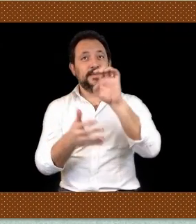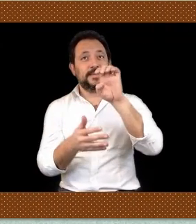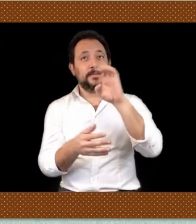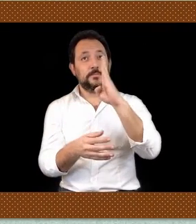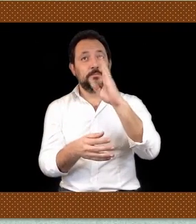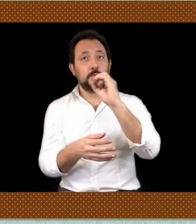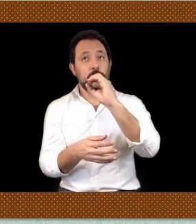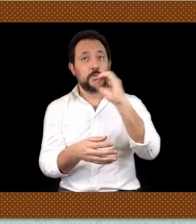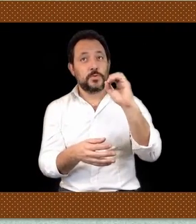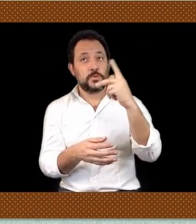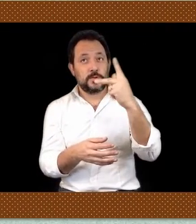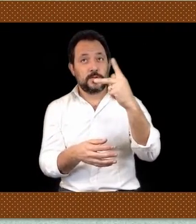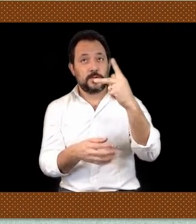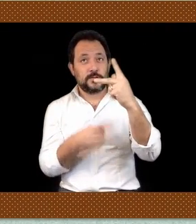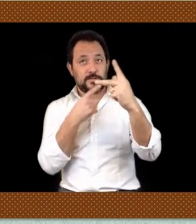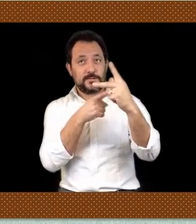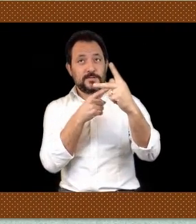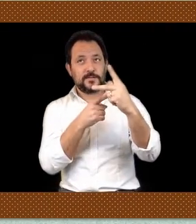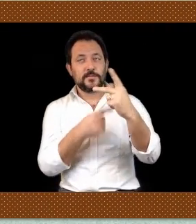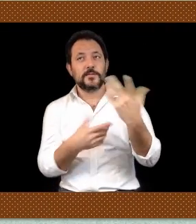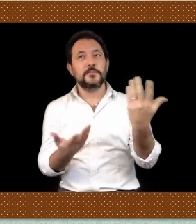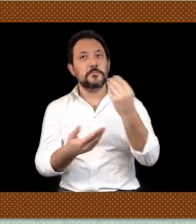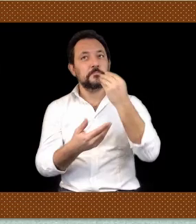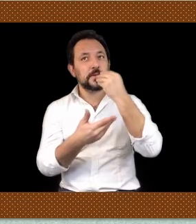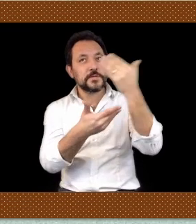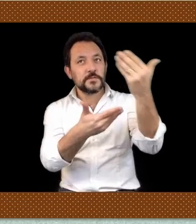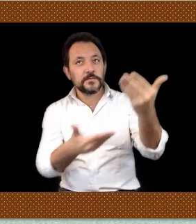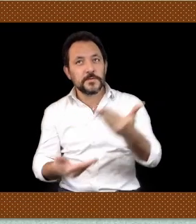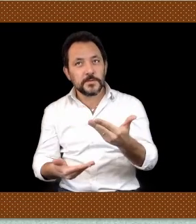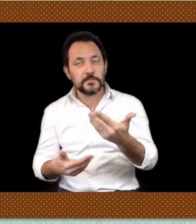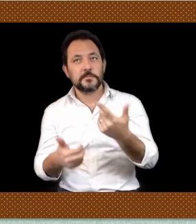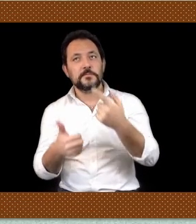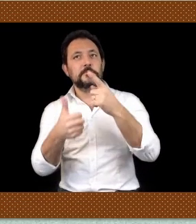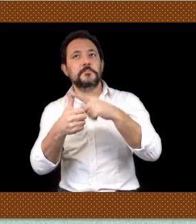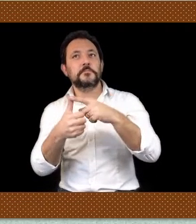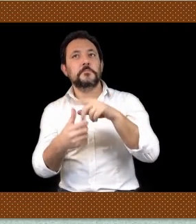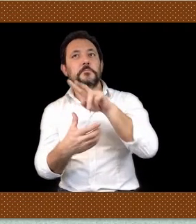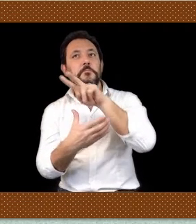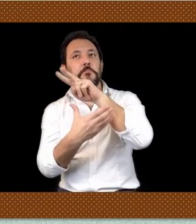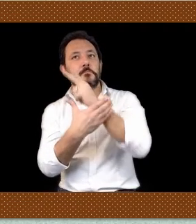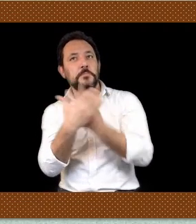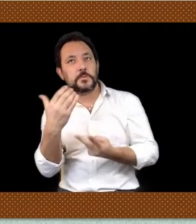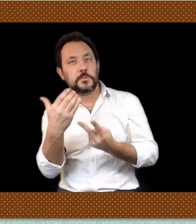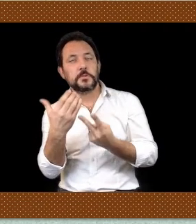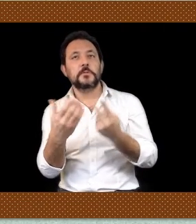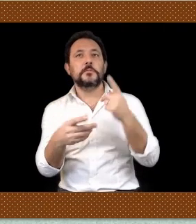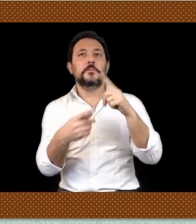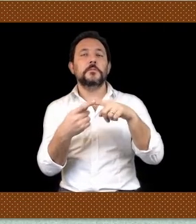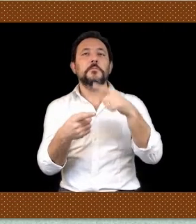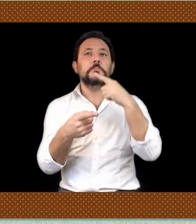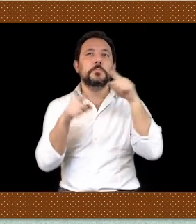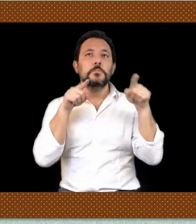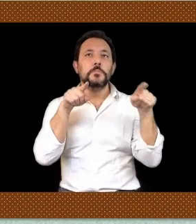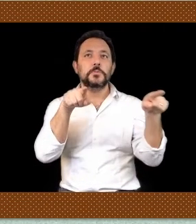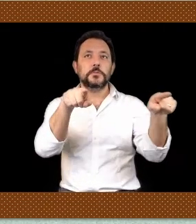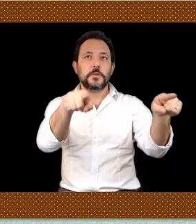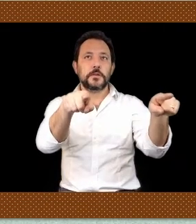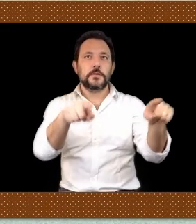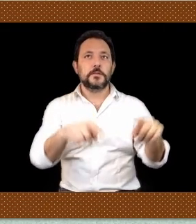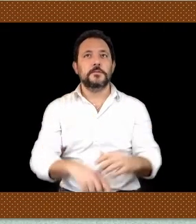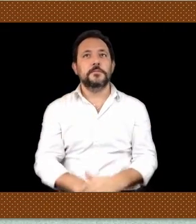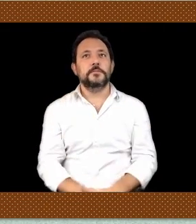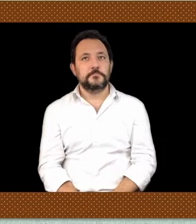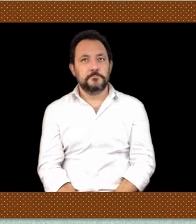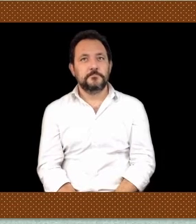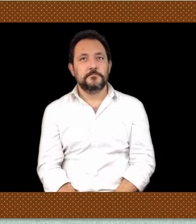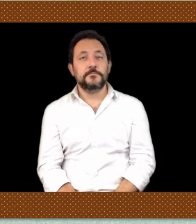Benvenuti in questo ebook bilingue bimodale. Questo ebook è un adattamento del